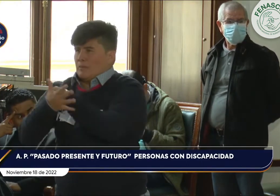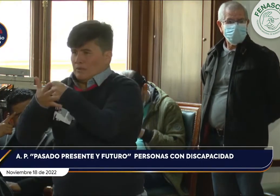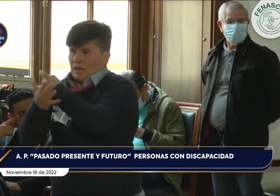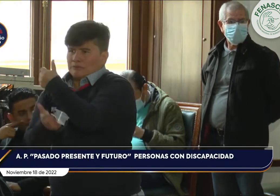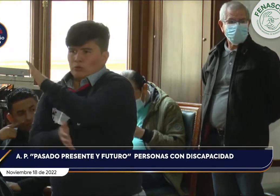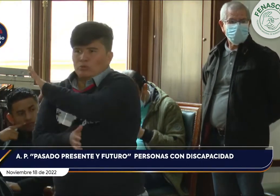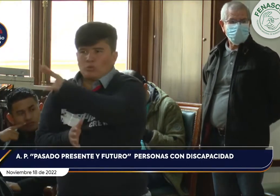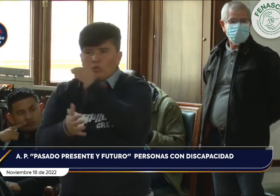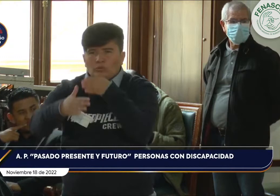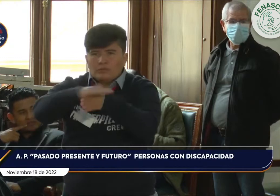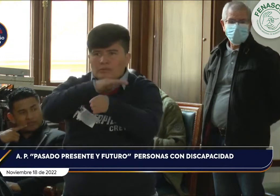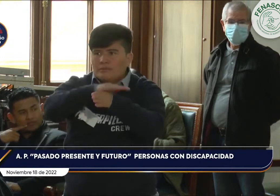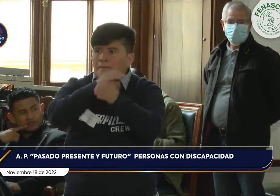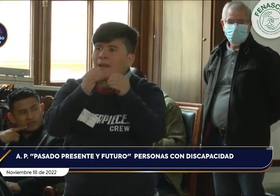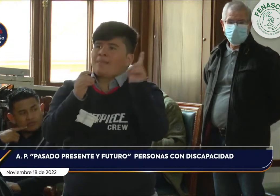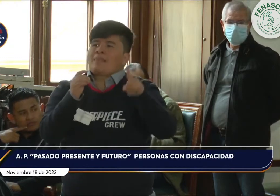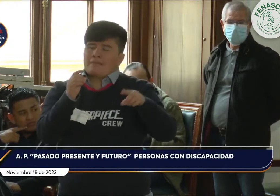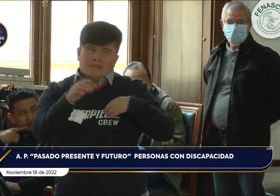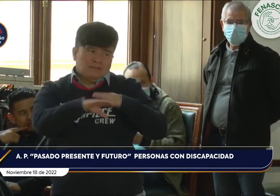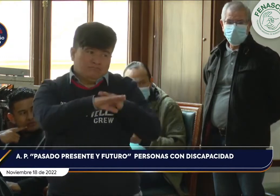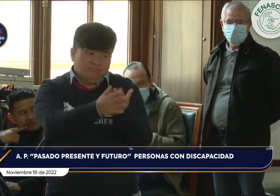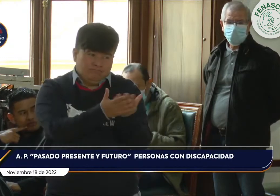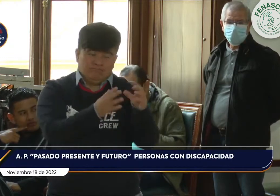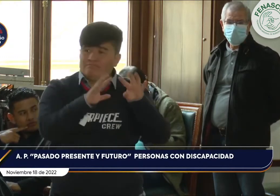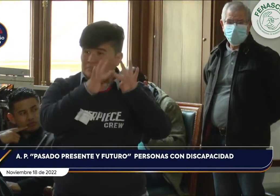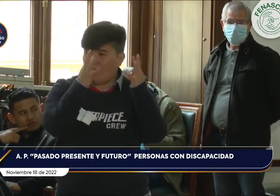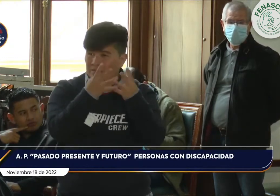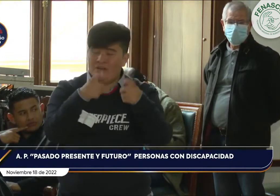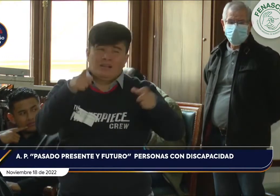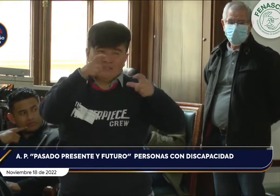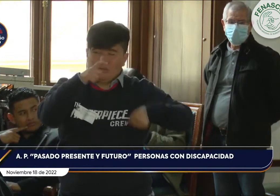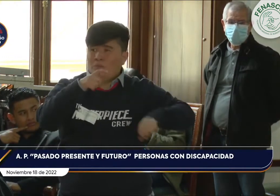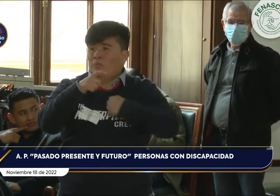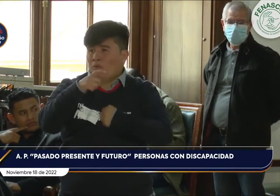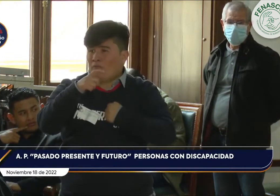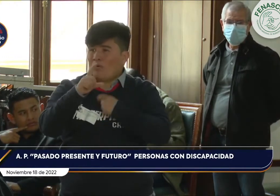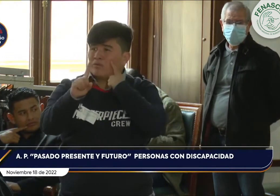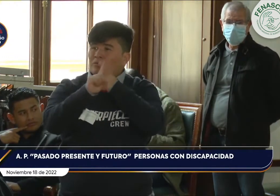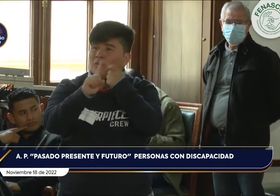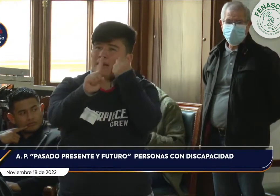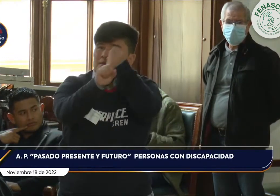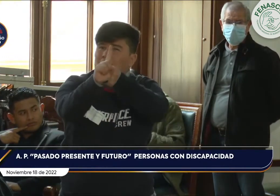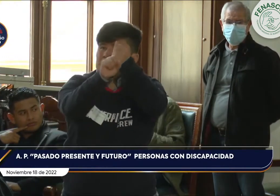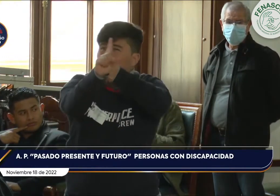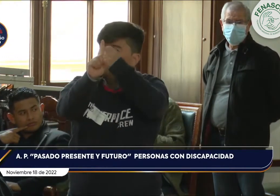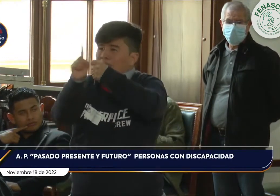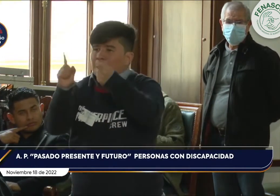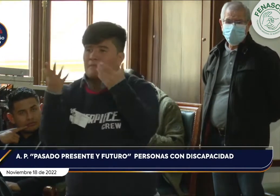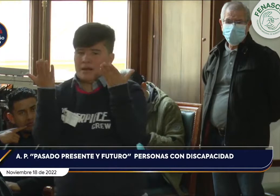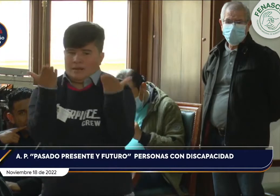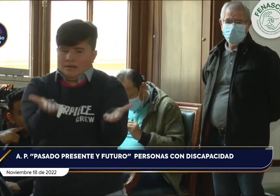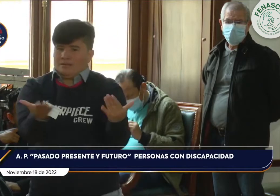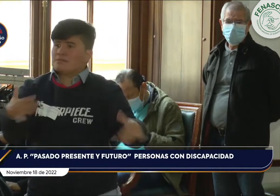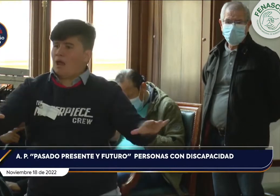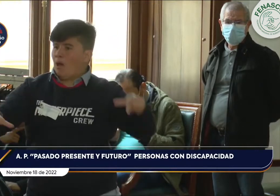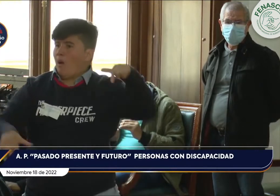Asimismo, no se ha reconocido a este tipo de personas que están en nuestra asociación. Y por eso es que nosotros queremos